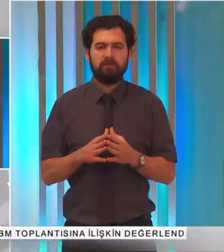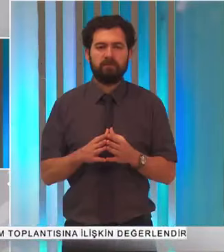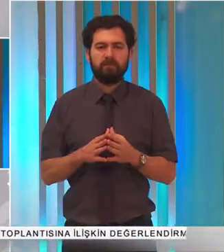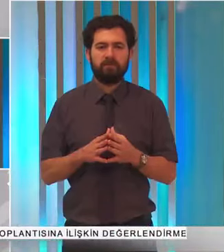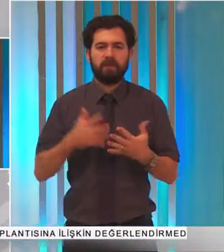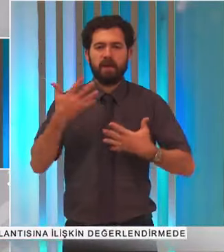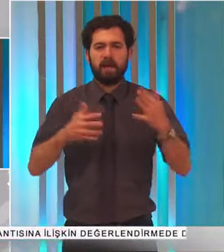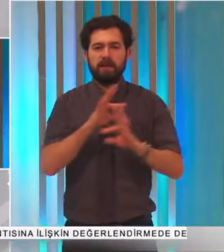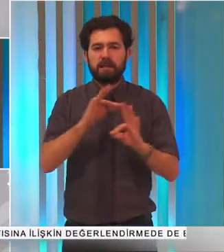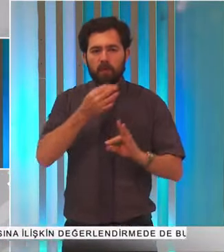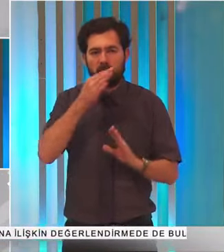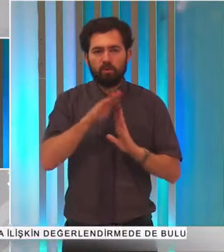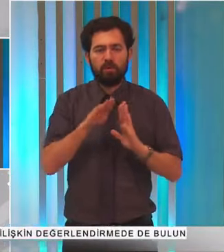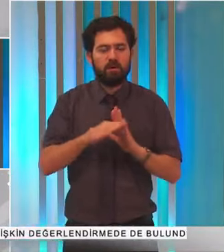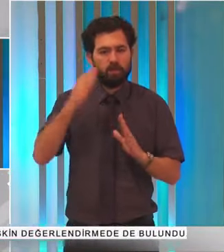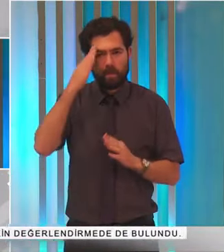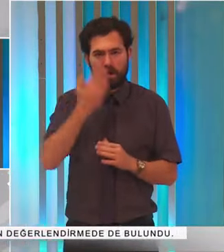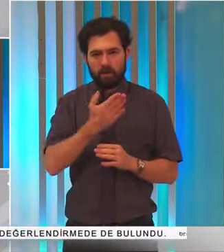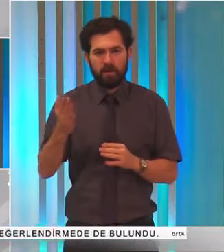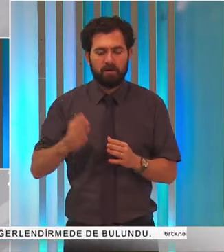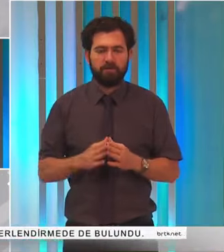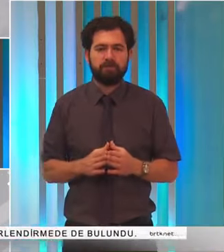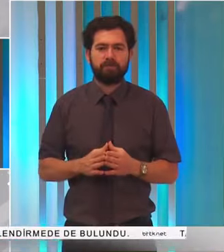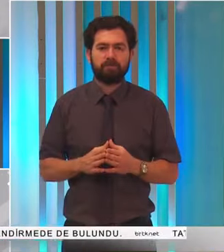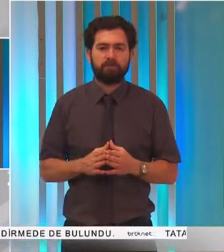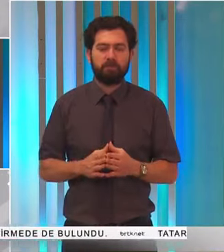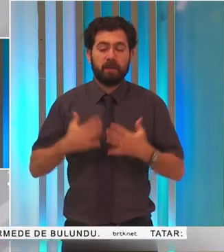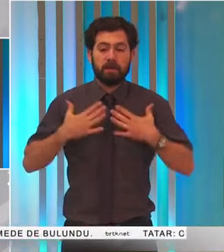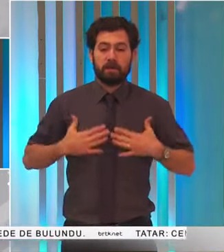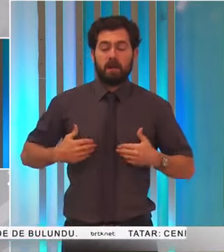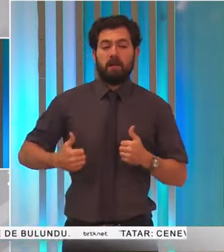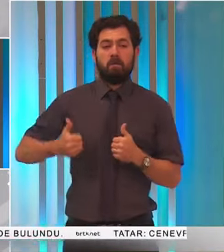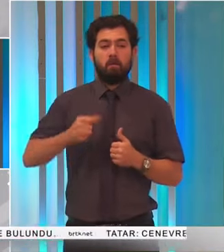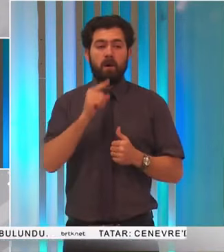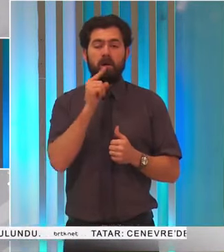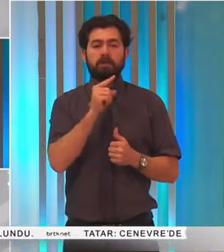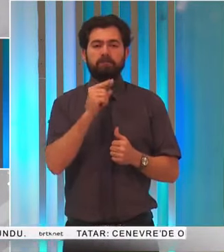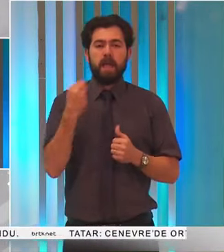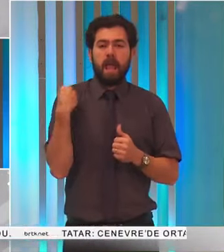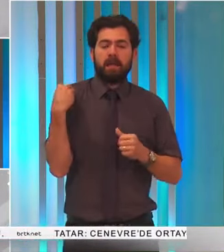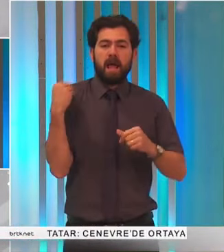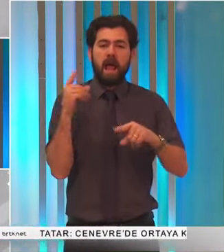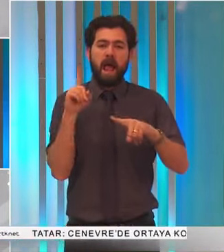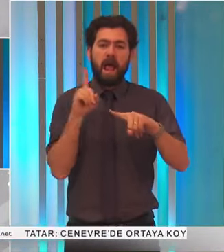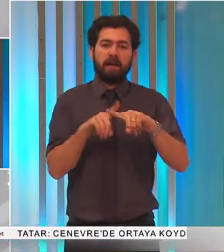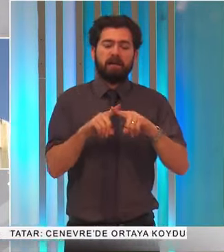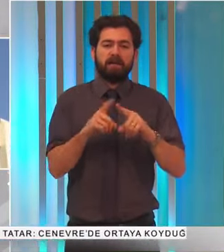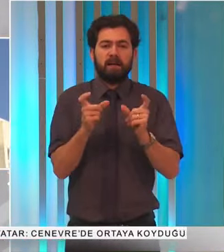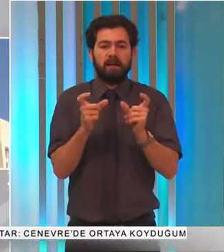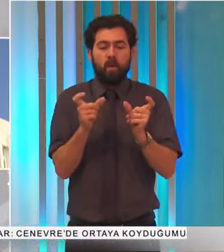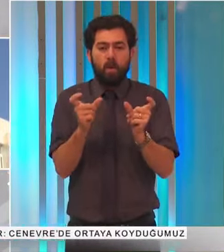Engelsiz haber bülteninden merhaba. Sağlık Bakanlığı yeni ek tedbir kararlarını açıkladı.